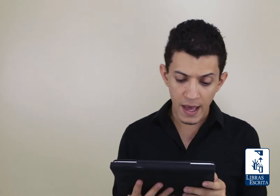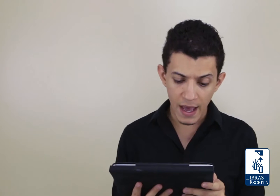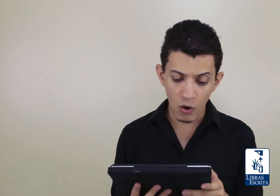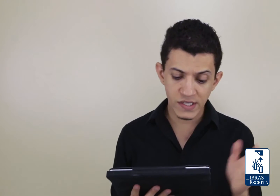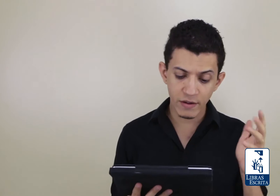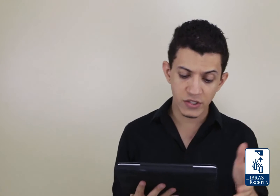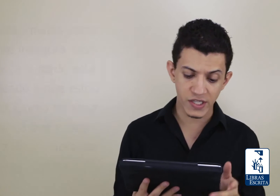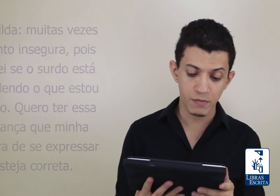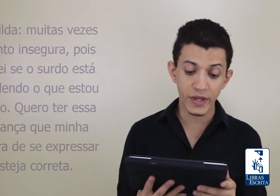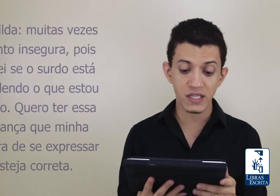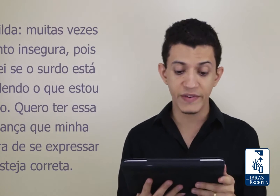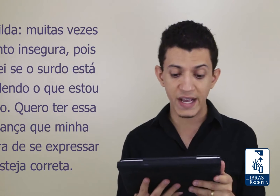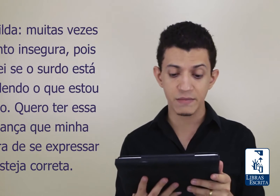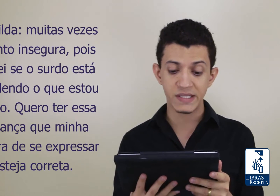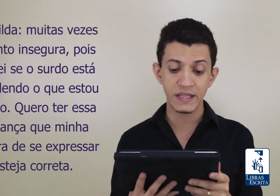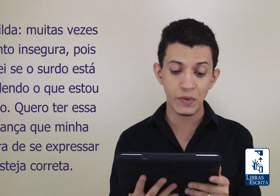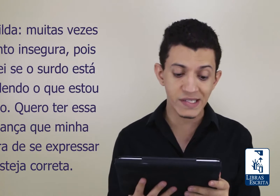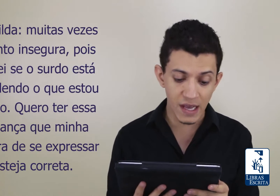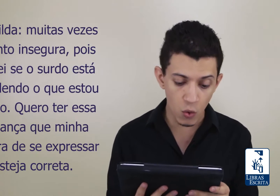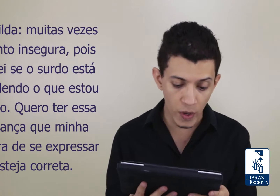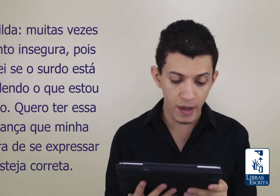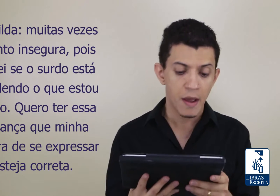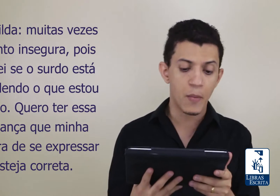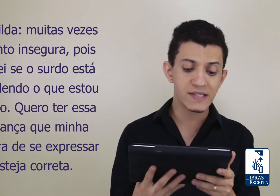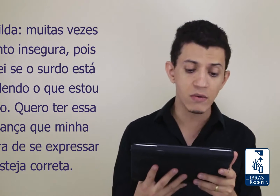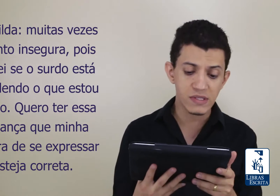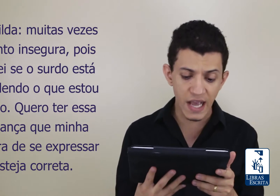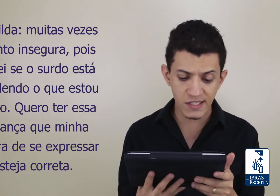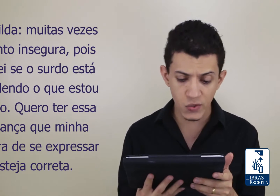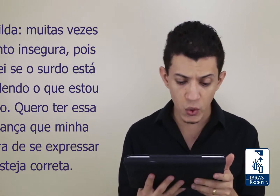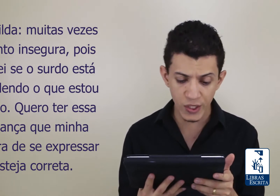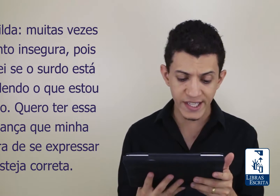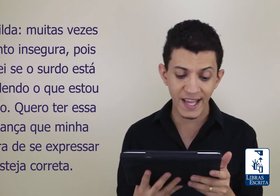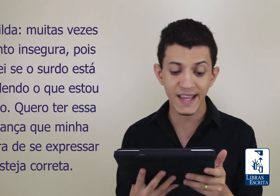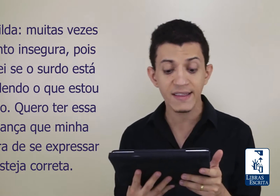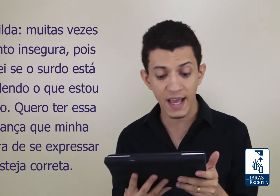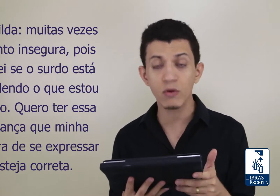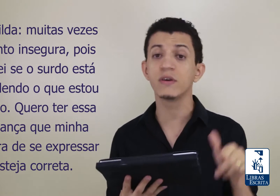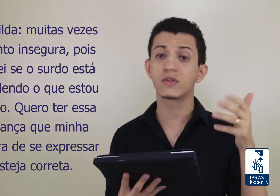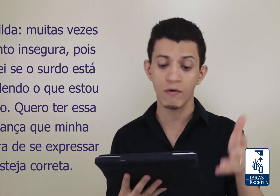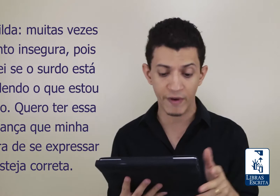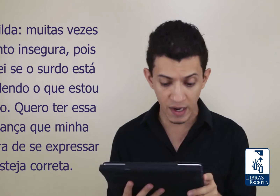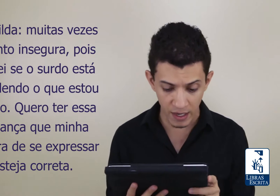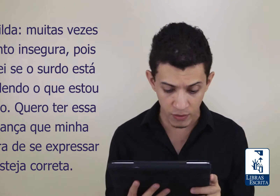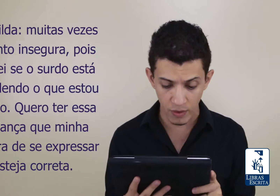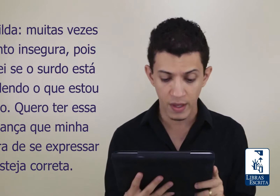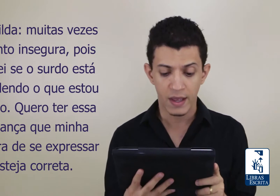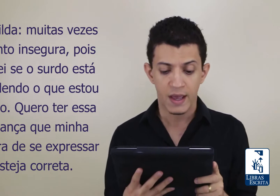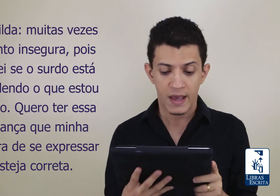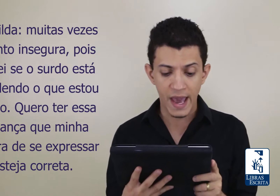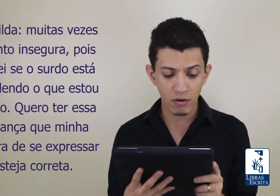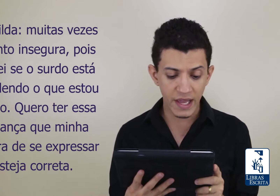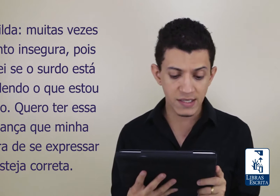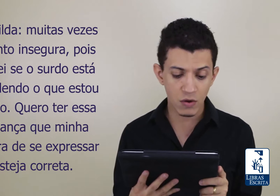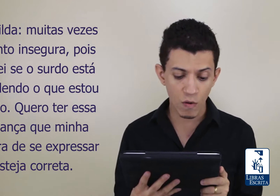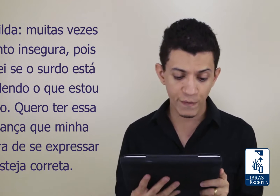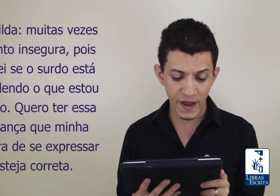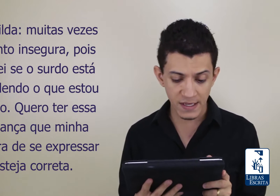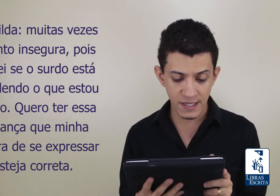a Rosenilda disse, muitas vezes me sinto insegura, pois não sei se o surdo está entendendo o que estou falando. quero ter essa confiança,